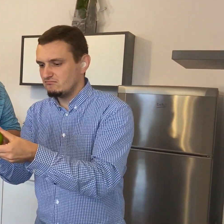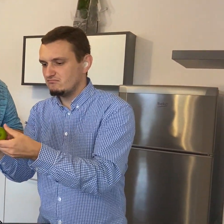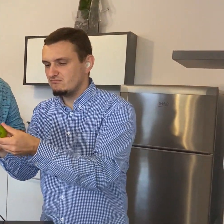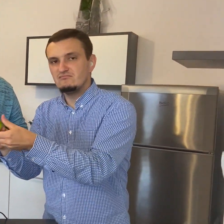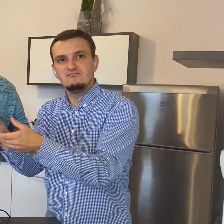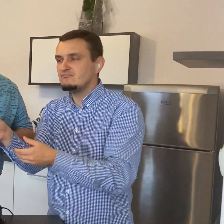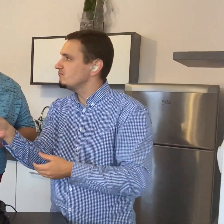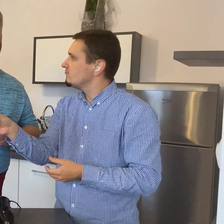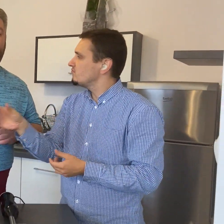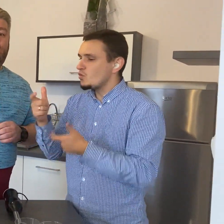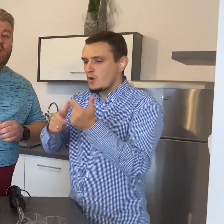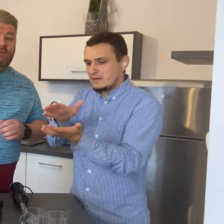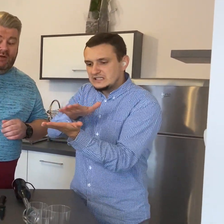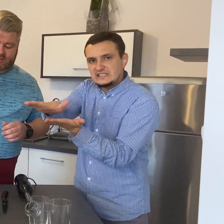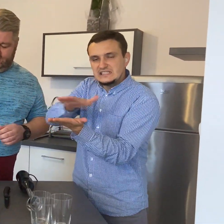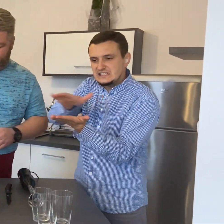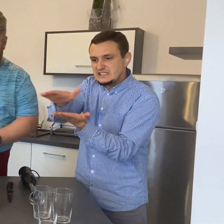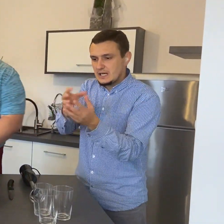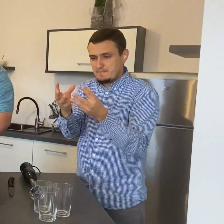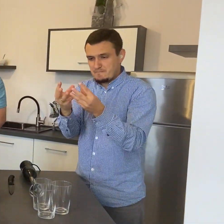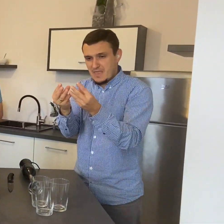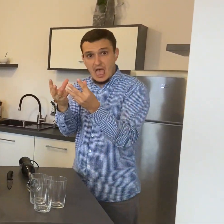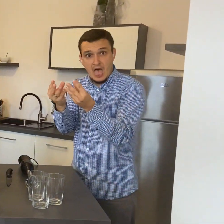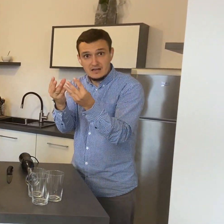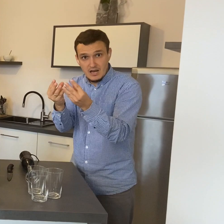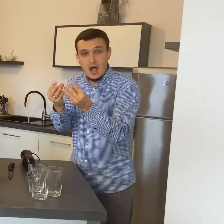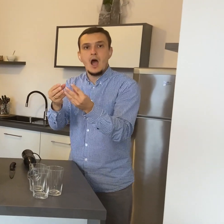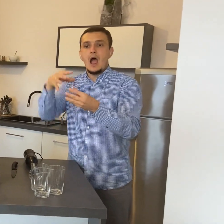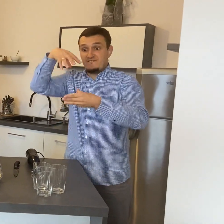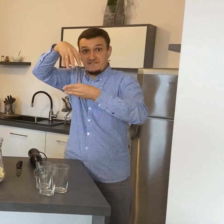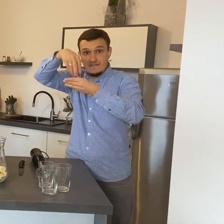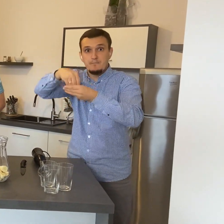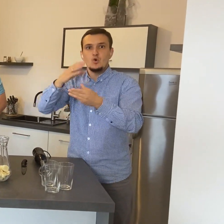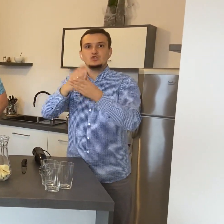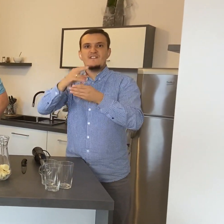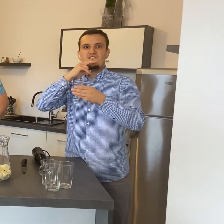wtedy będzie więcej soku. Wystarczy, że przekroję na pół.